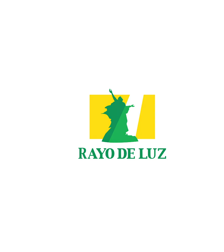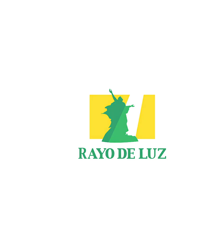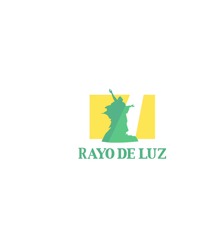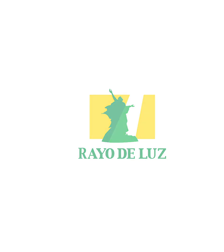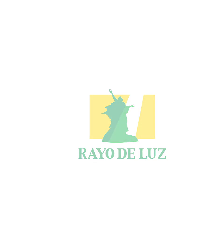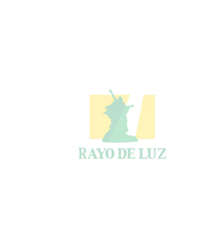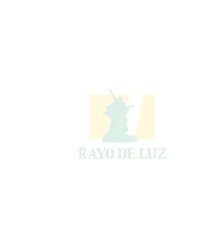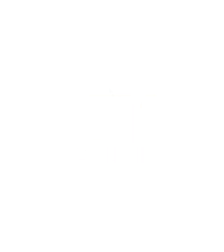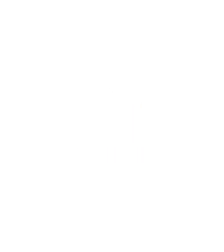¡Gracias! ¡Gracias! ¡Gracias! ¡Gracias! ¡Gracias!